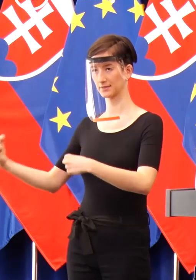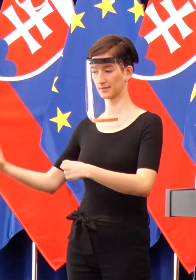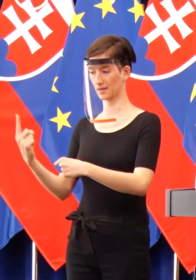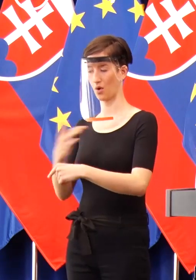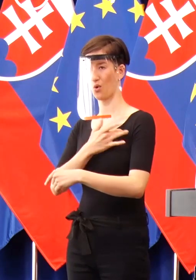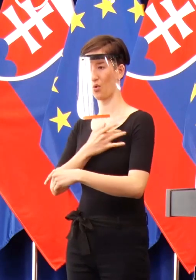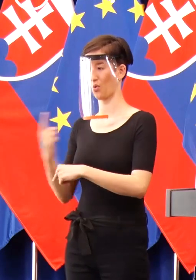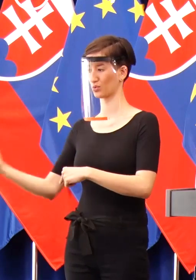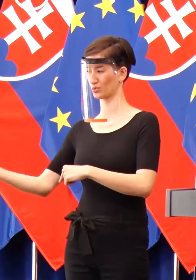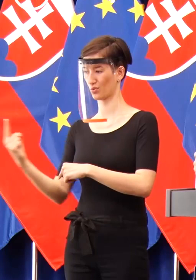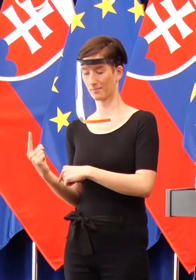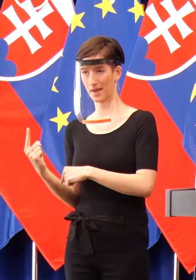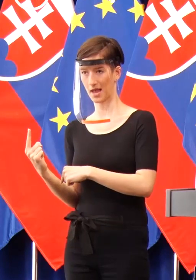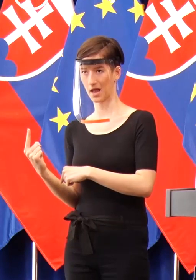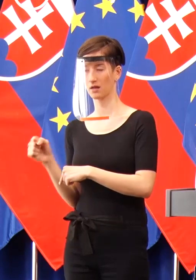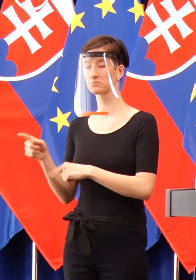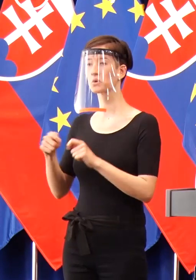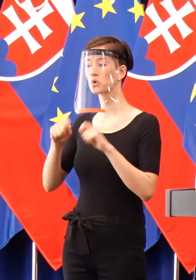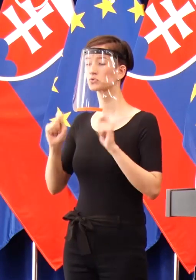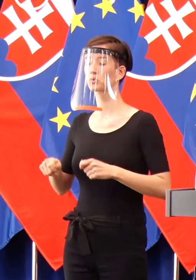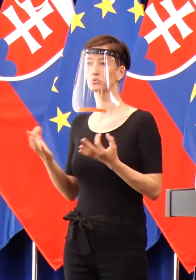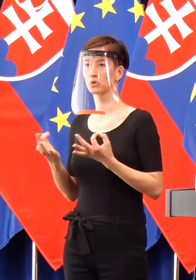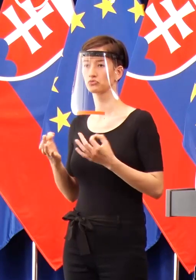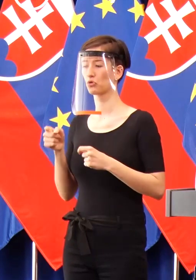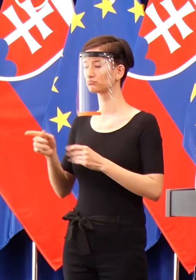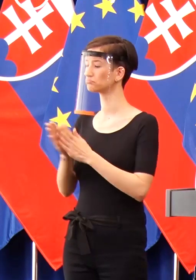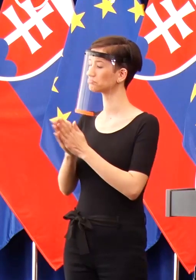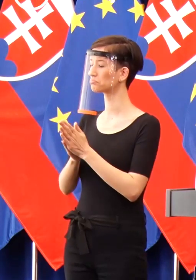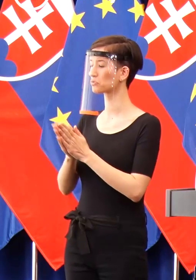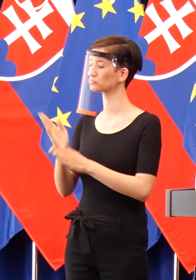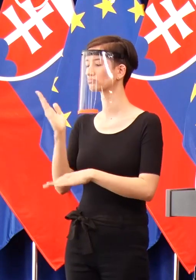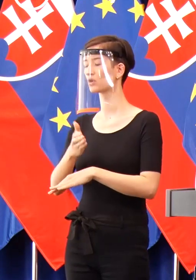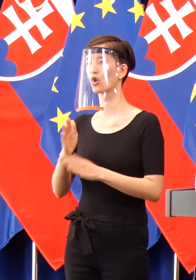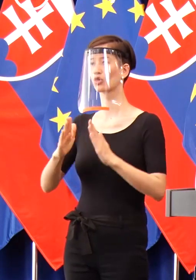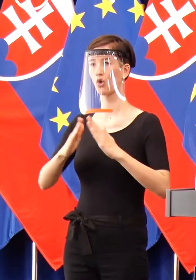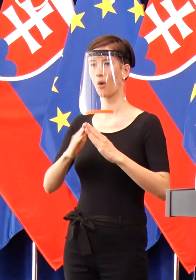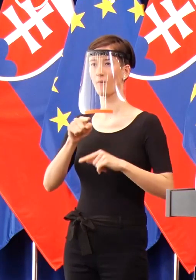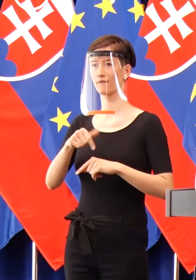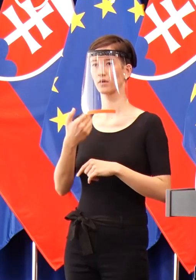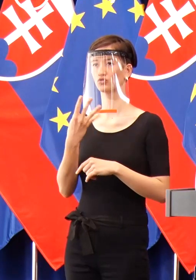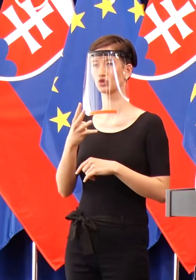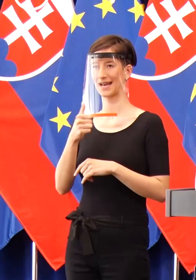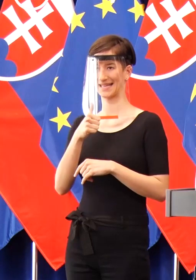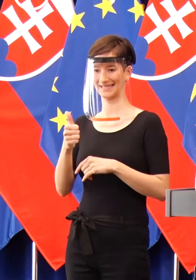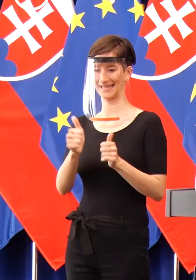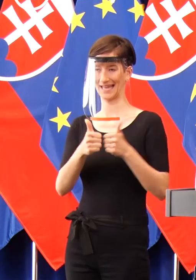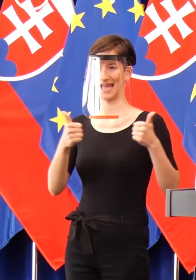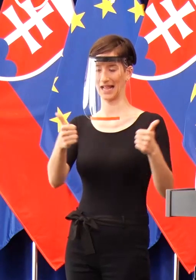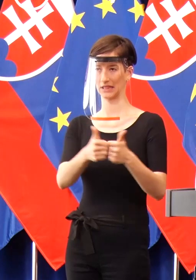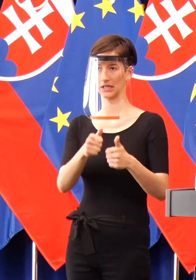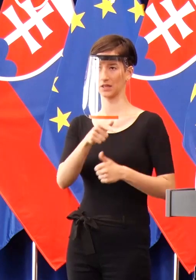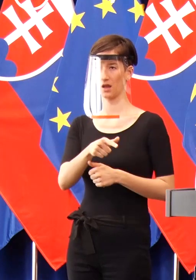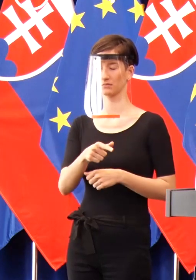mu povedať, že prosím vás, chodte domov a zostanete 14 dní doma v karanténe. Toto bol rozhodnutie Petra